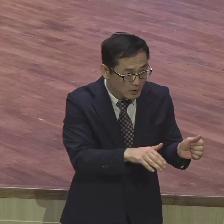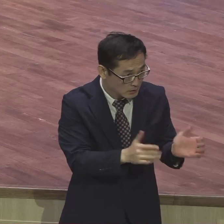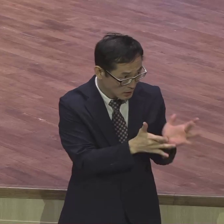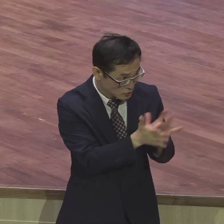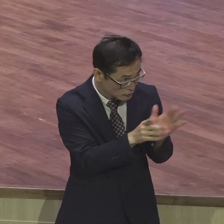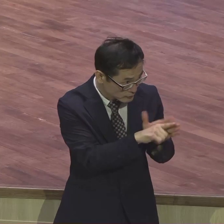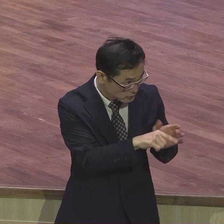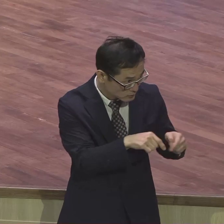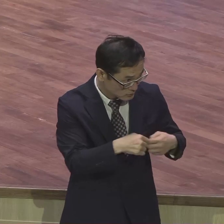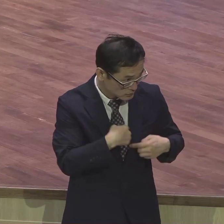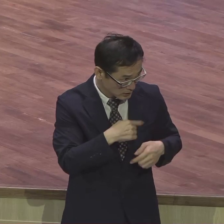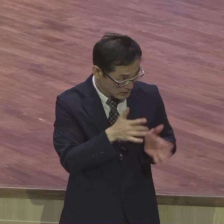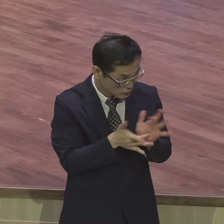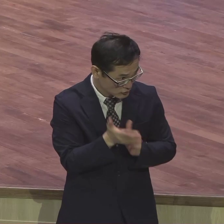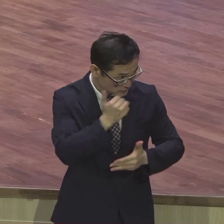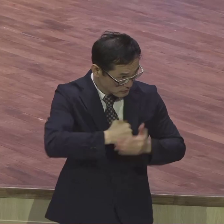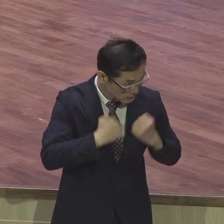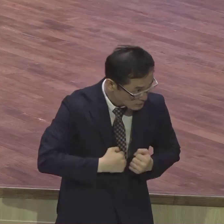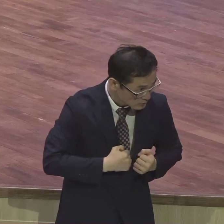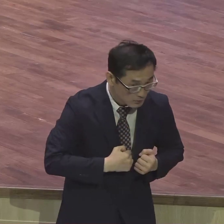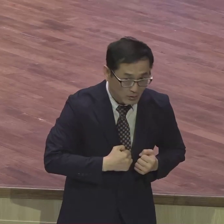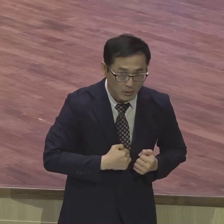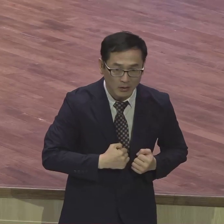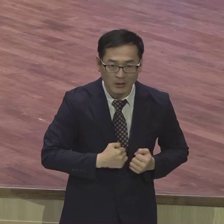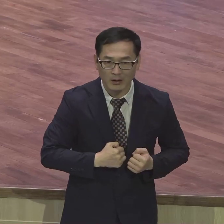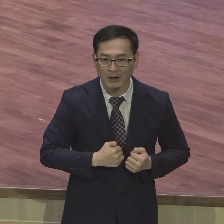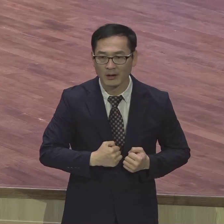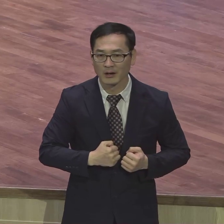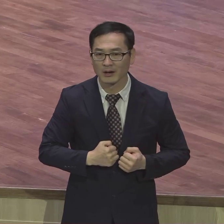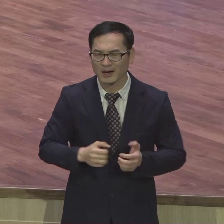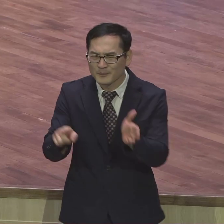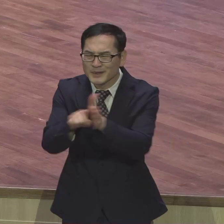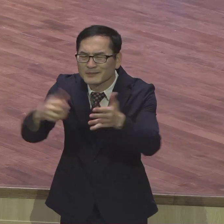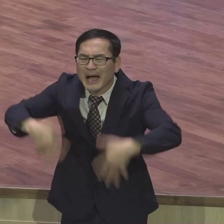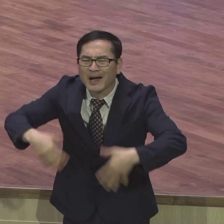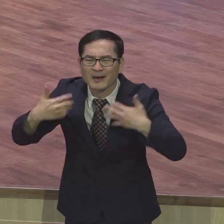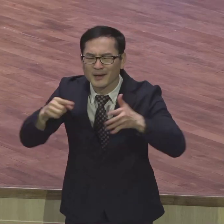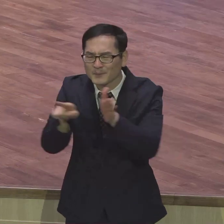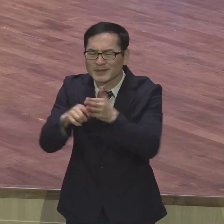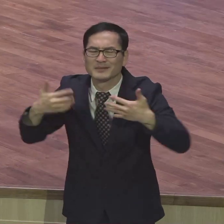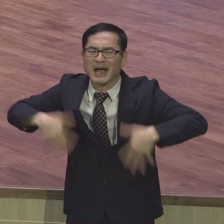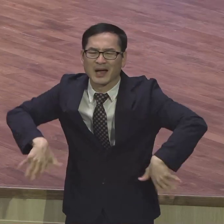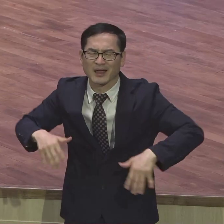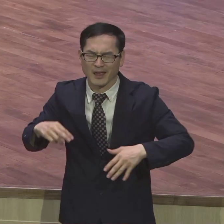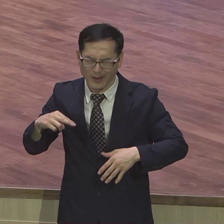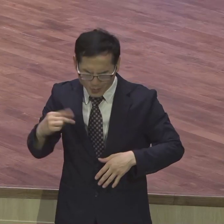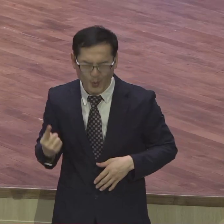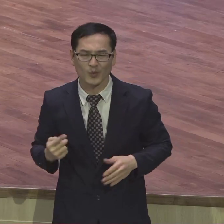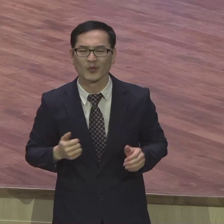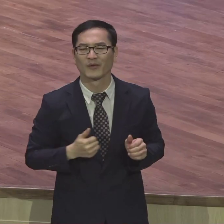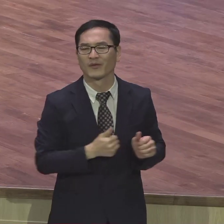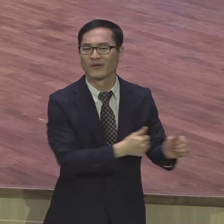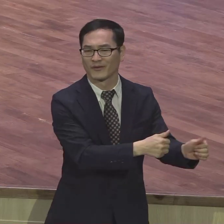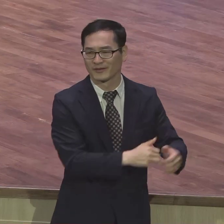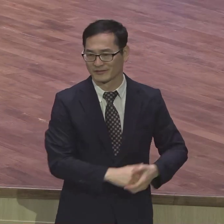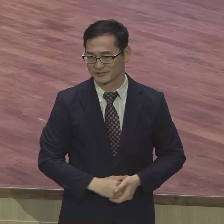그렇게 대단합니다 예수 믿는다는 게 귀신 쫓아 봤어요? 귀신 쫓아 보셨냐고요